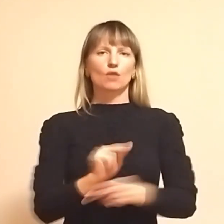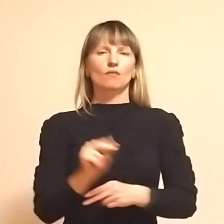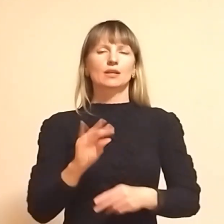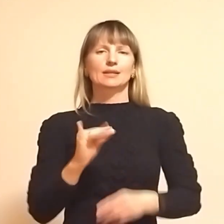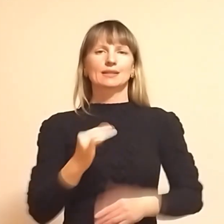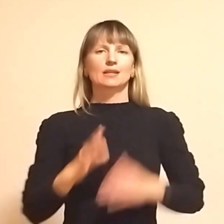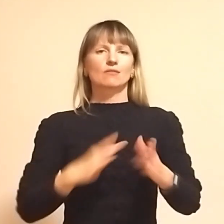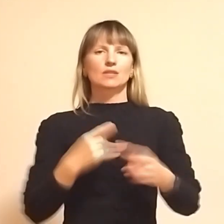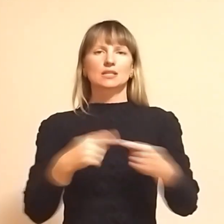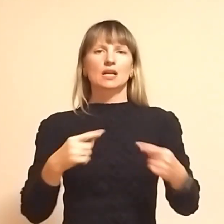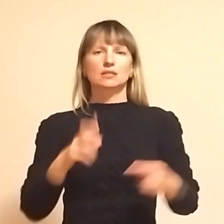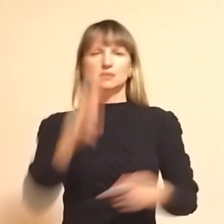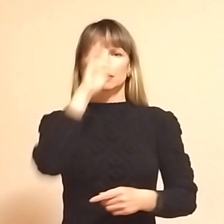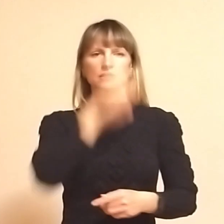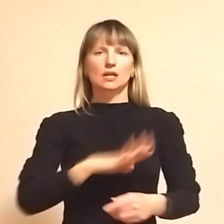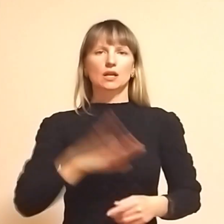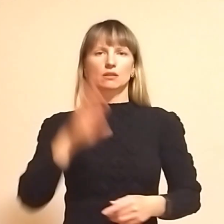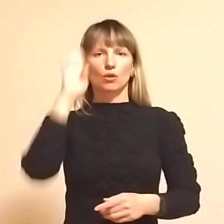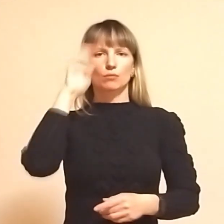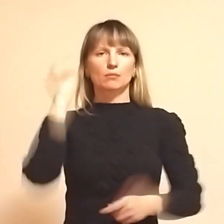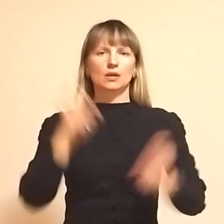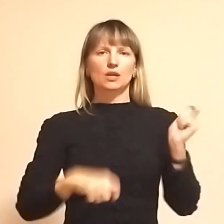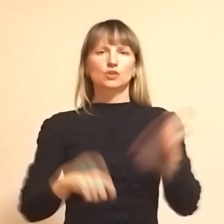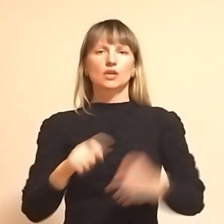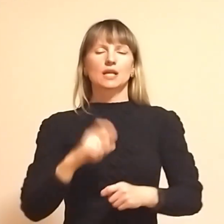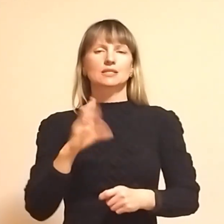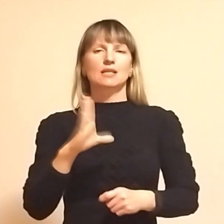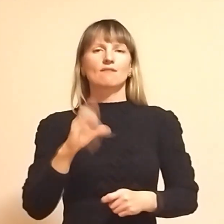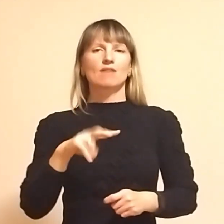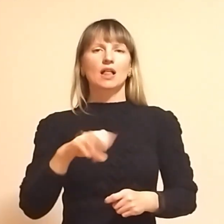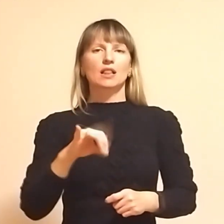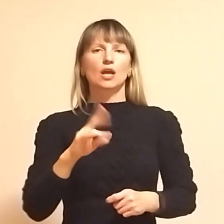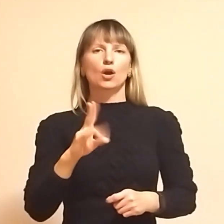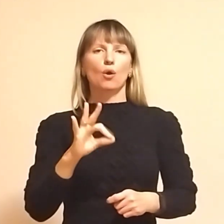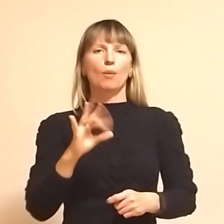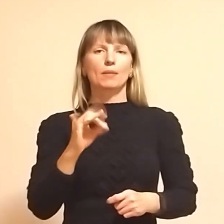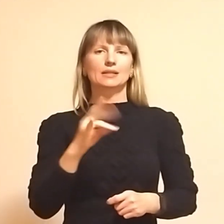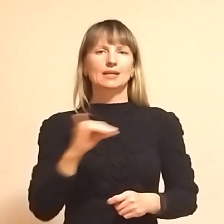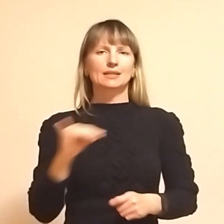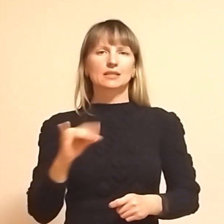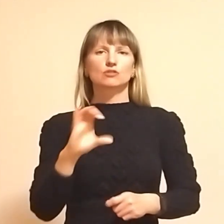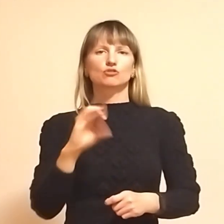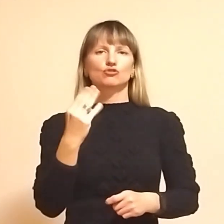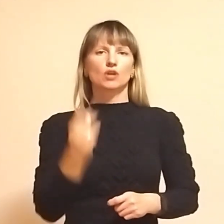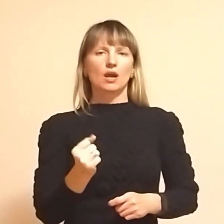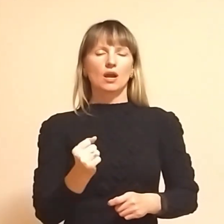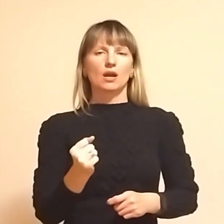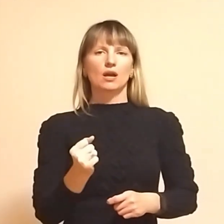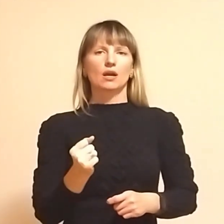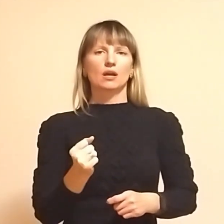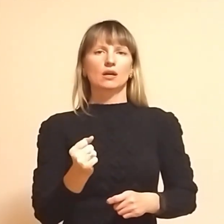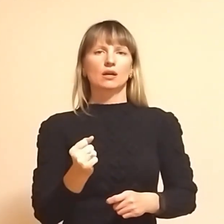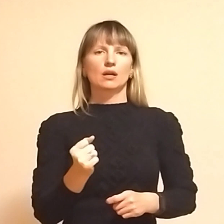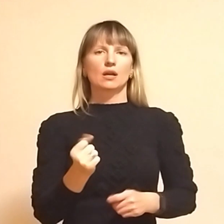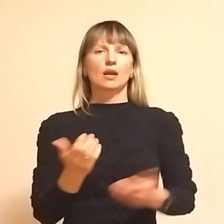І тренував з різних стран хлопці приїжджали, як з Великобританії, як із США. Тобто, як нас